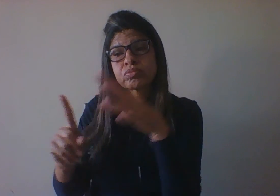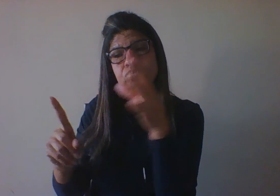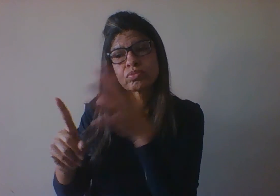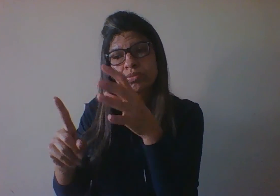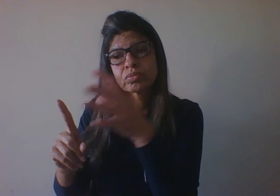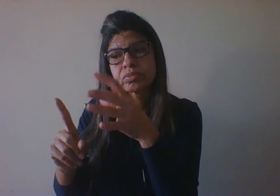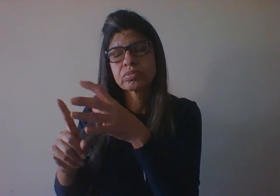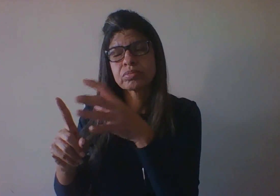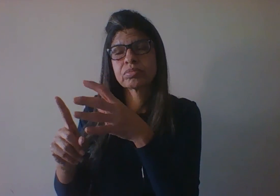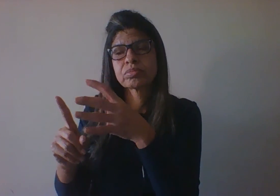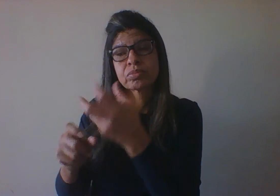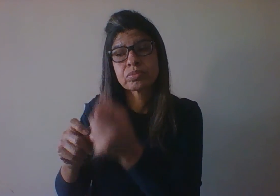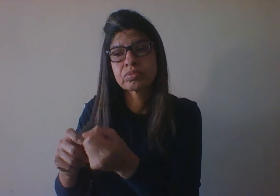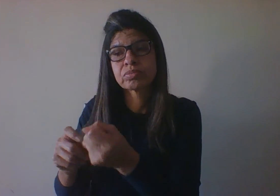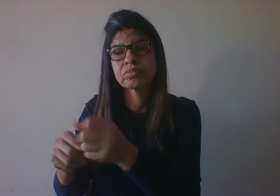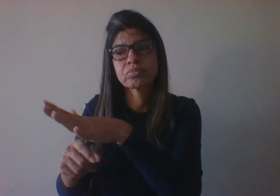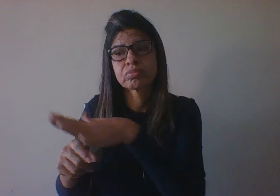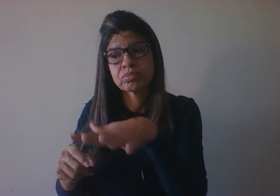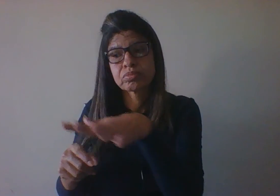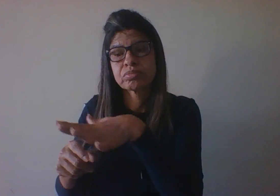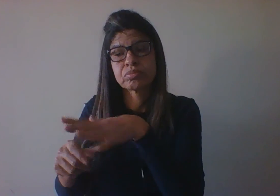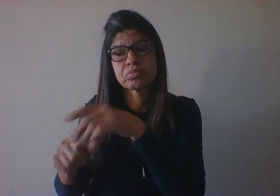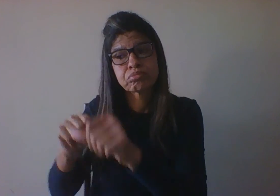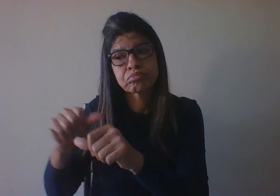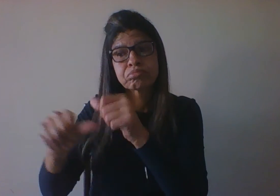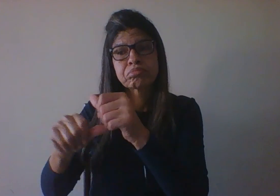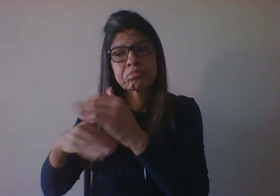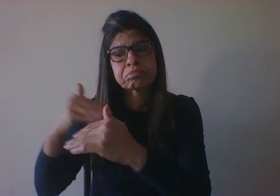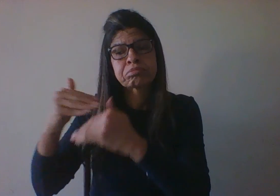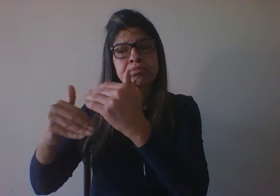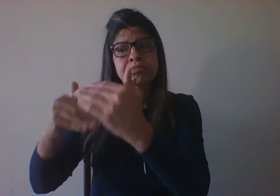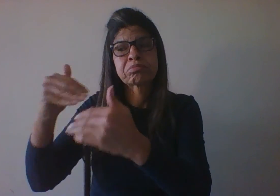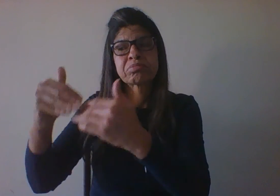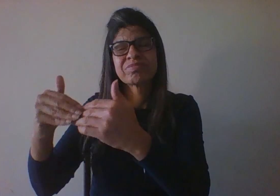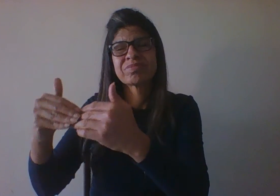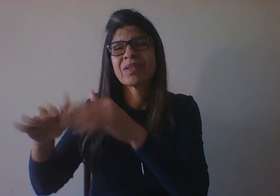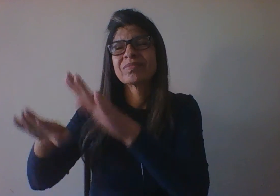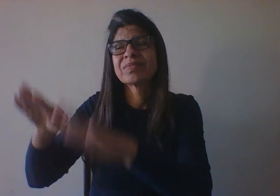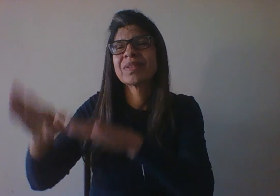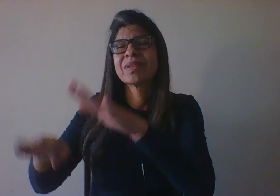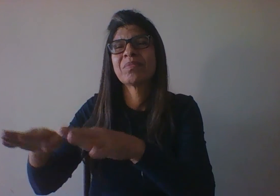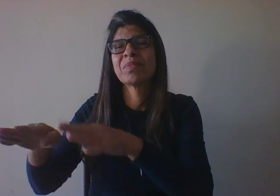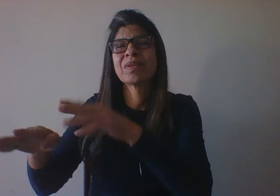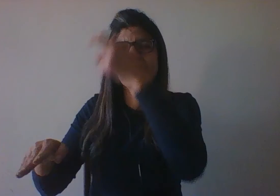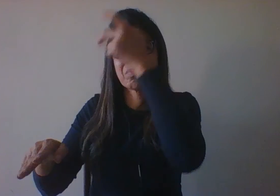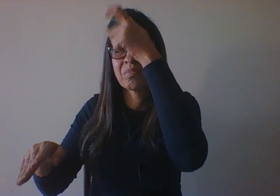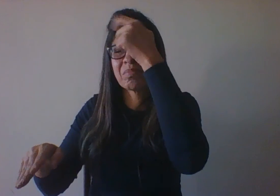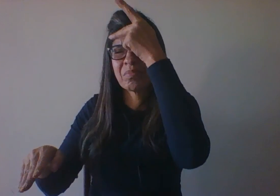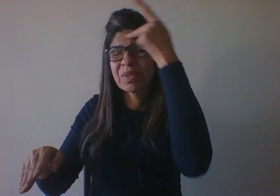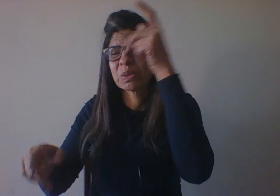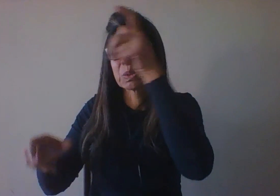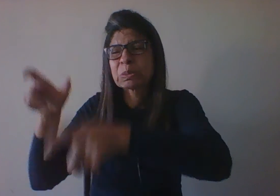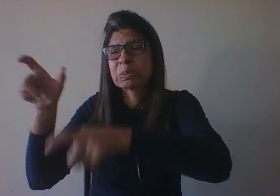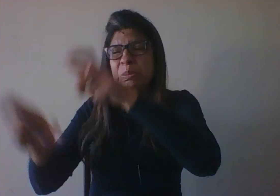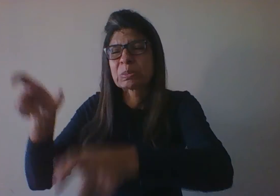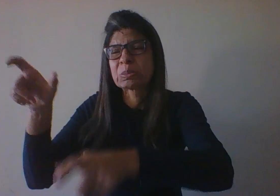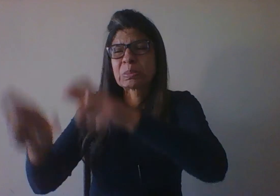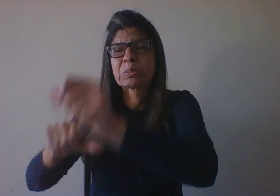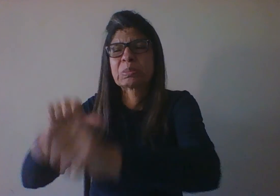como eu dito anteriormente, o desenvolvimento depende de dois grandes fatores. A maturação, que é um processo biológico, e